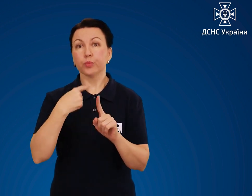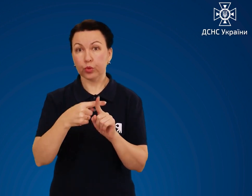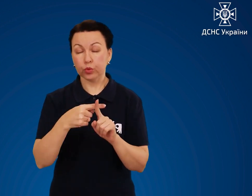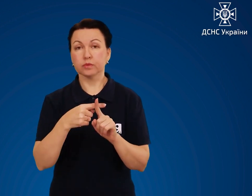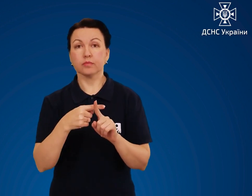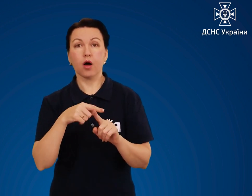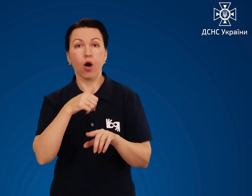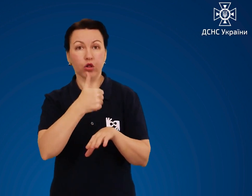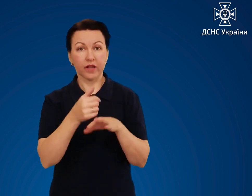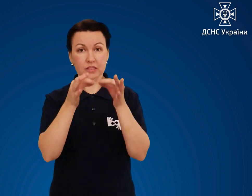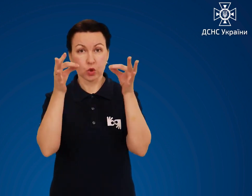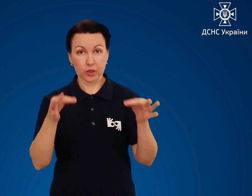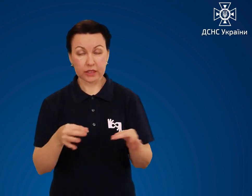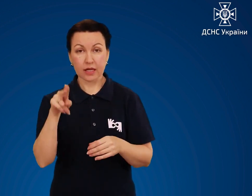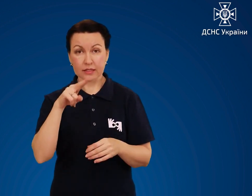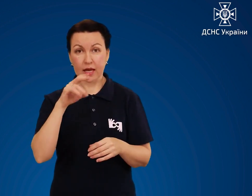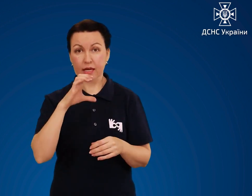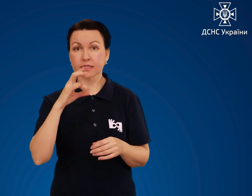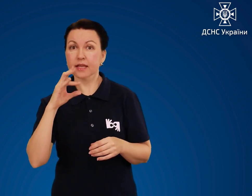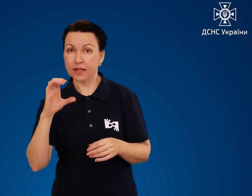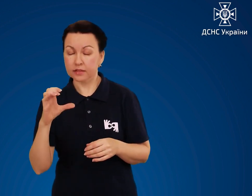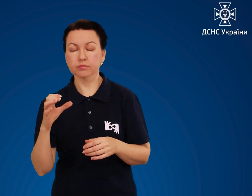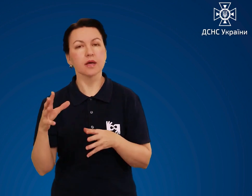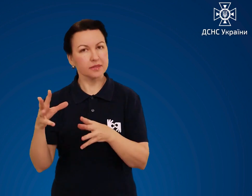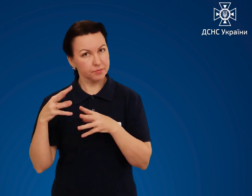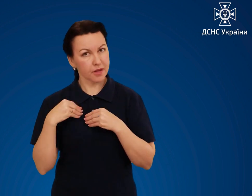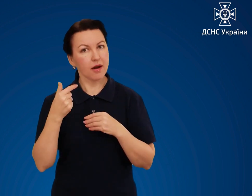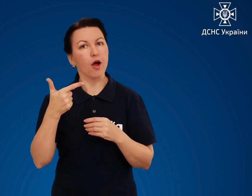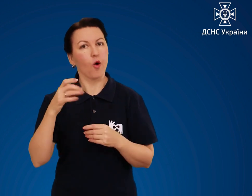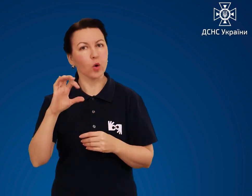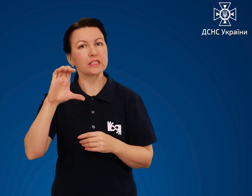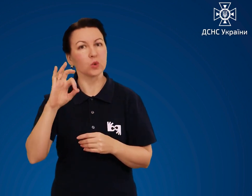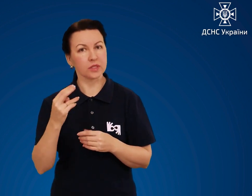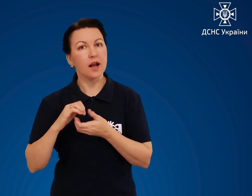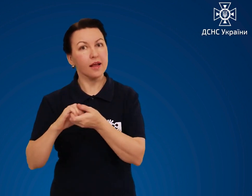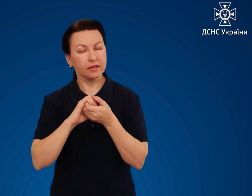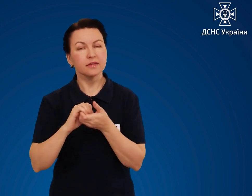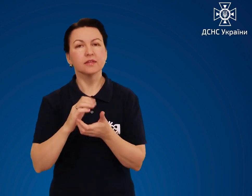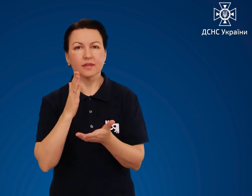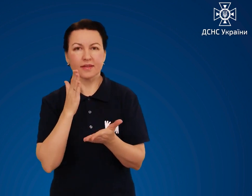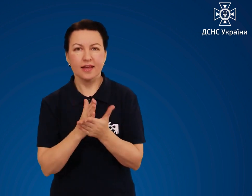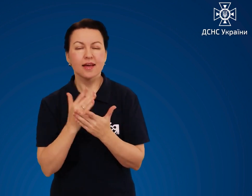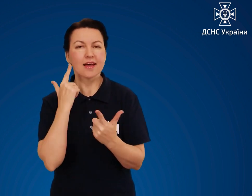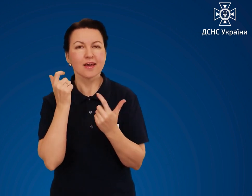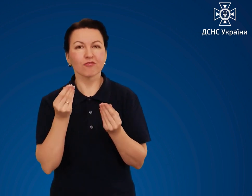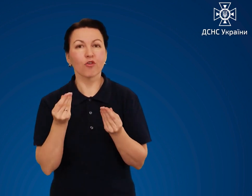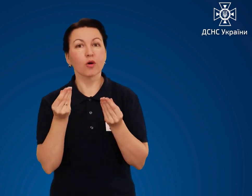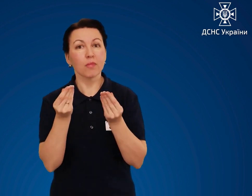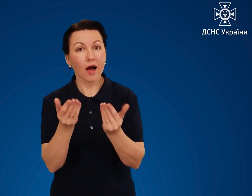сторінці ДСНС спільно з громадською організацією соціальна єдність доступна відеоінформація